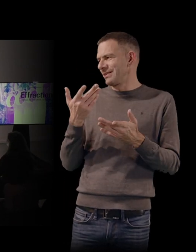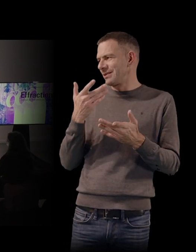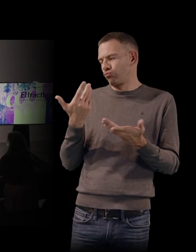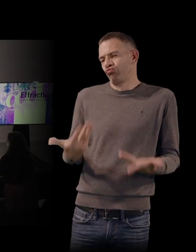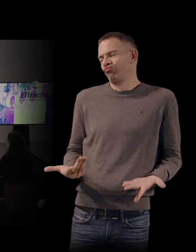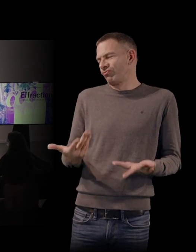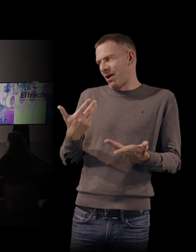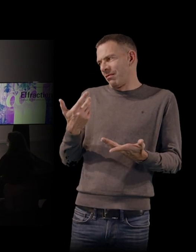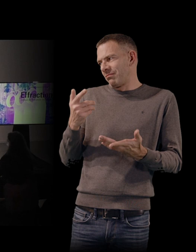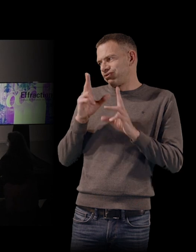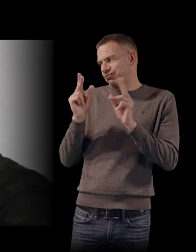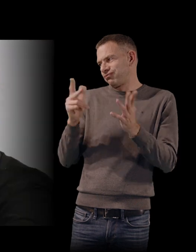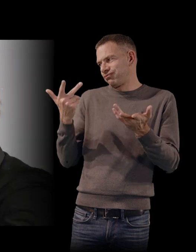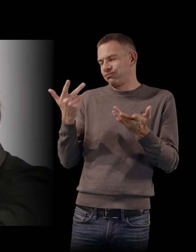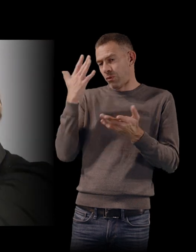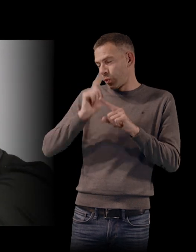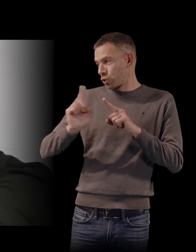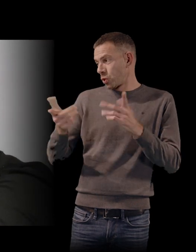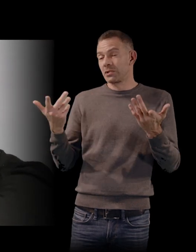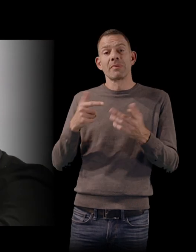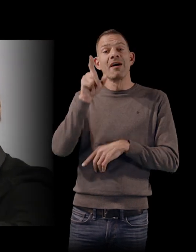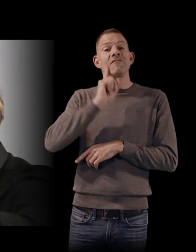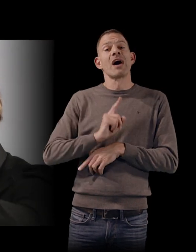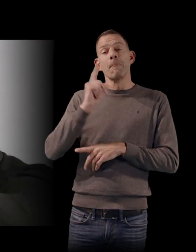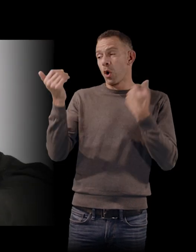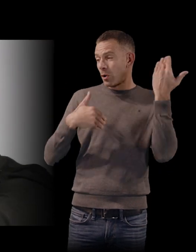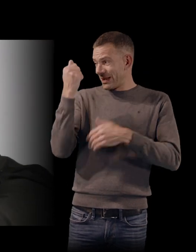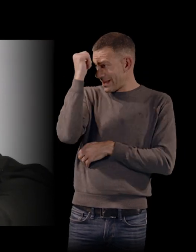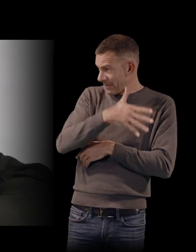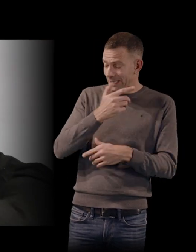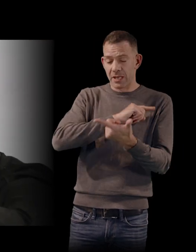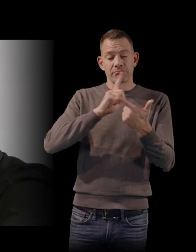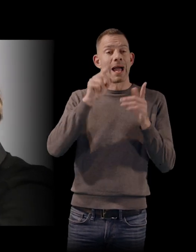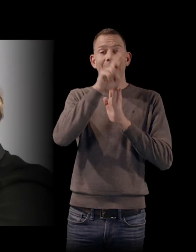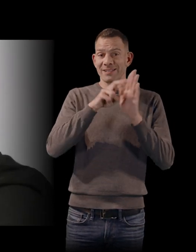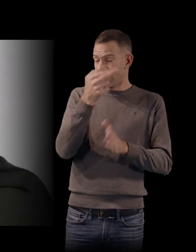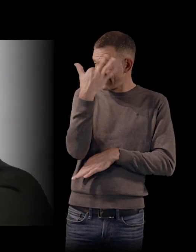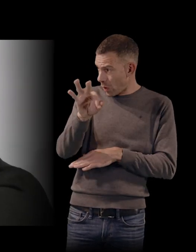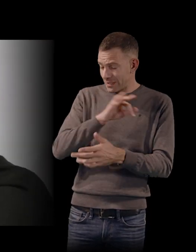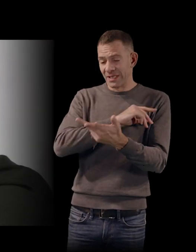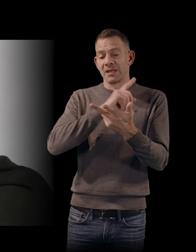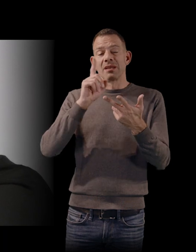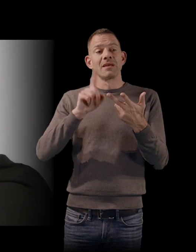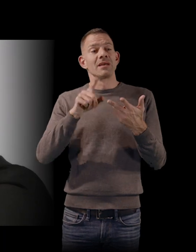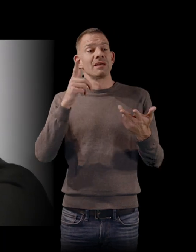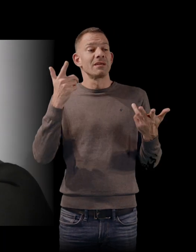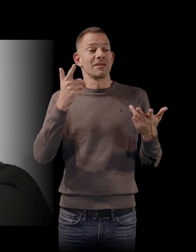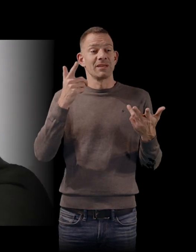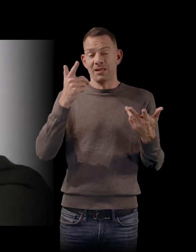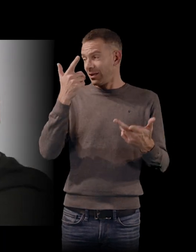finalement, les personnages, l'actrice américaine, le réalisateur français, l'actrice qui vient justement, qui est brésilienne et qui